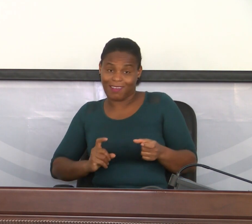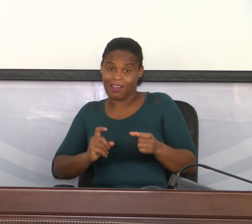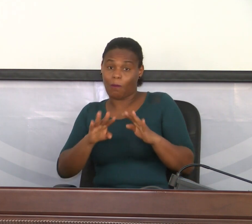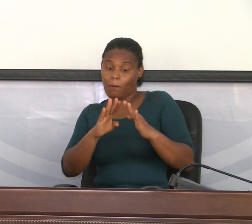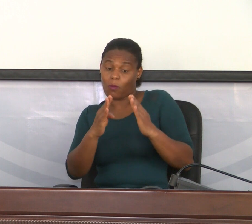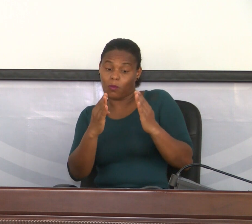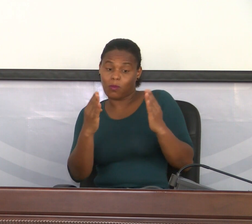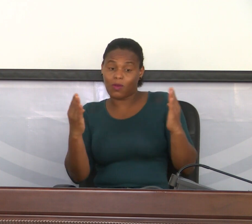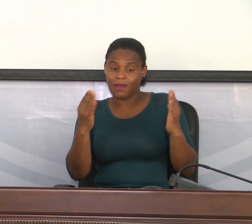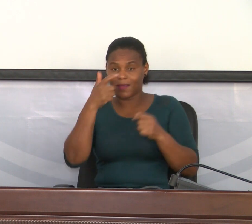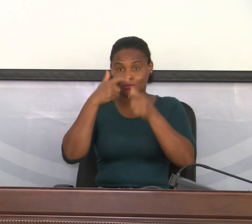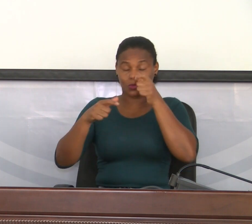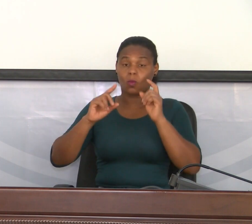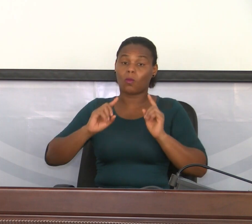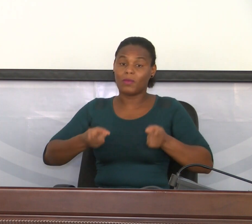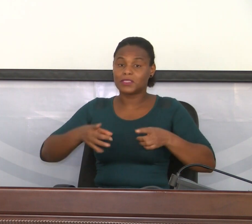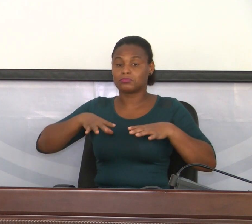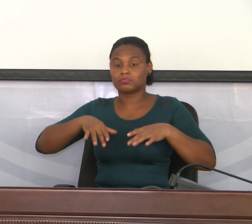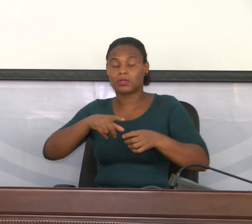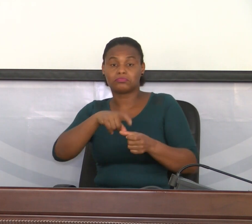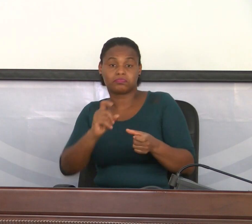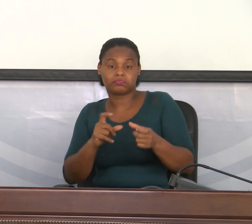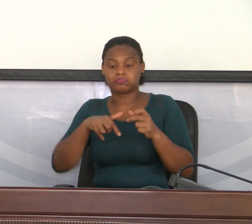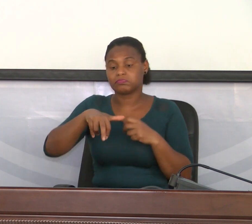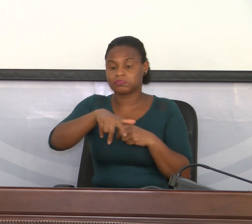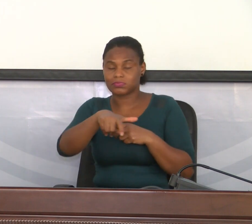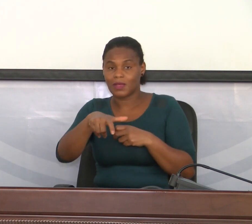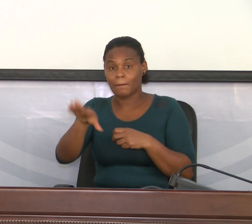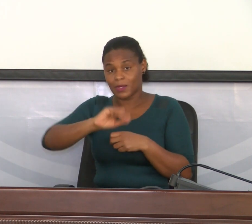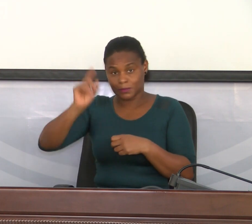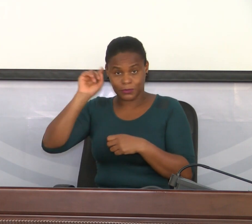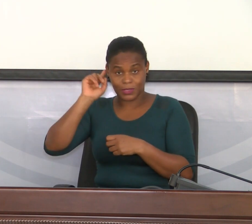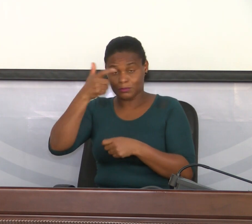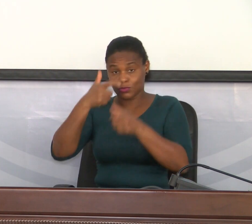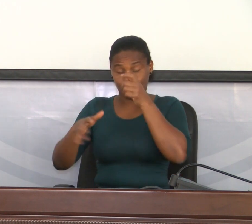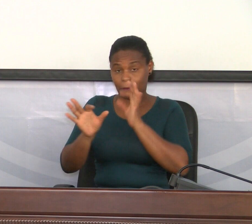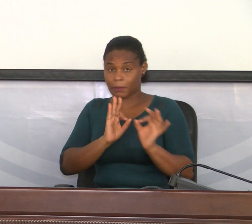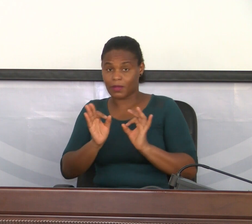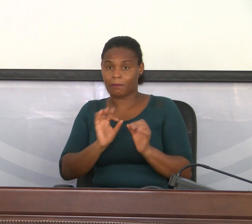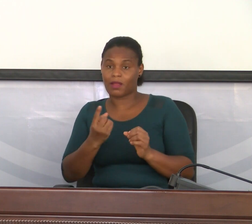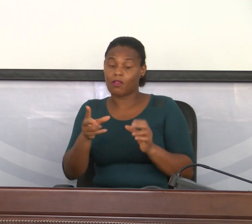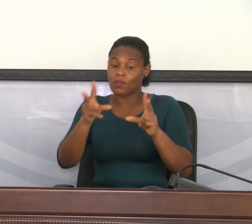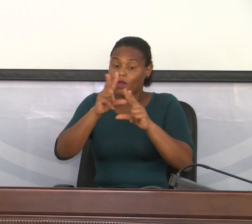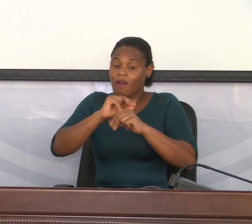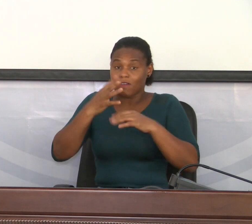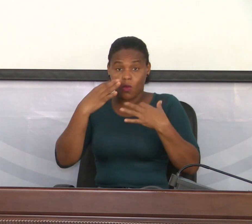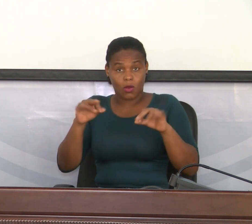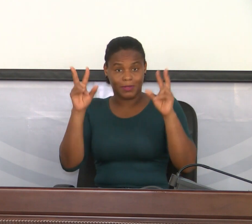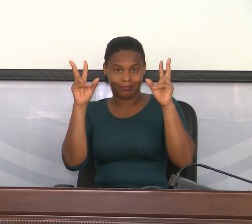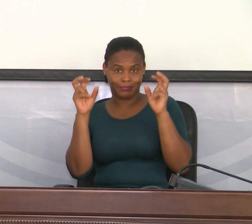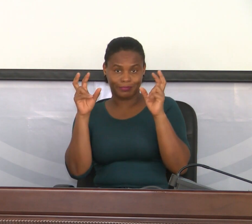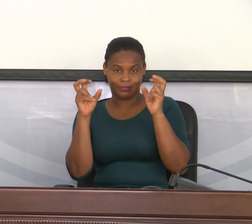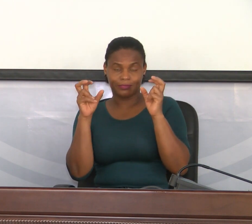a circulação das pessoas. O fundamental é que as pessoas estejam preparadas para essa nova normalidade, entre aspas,